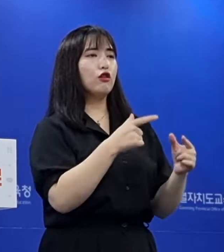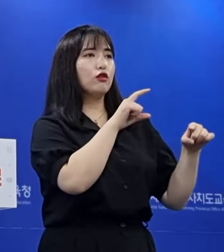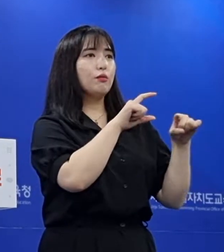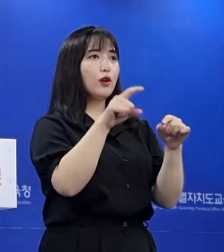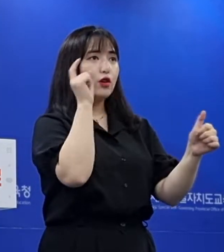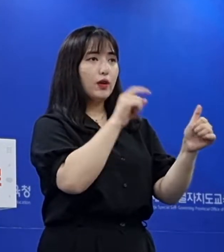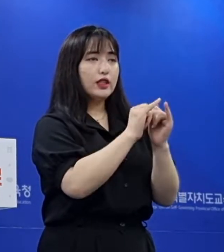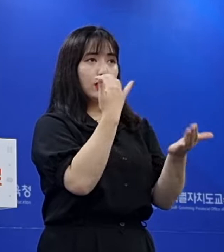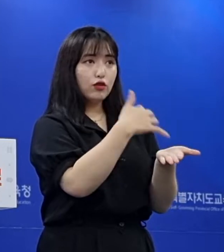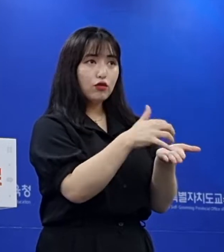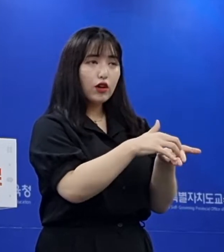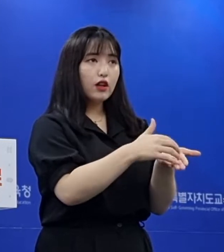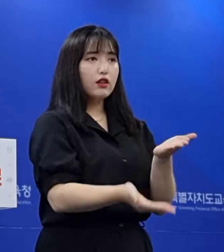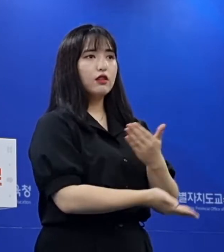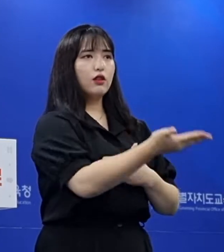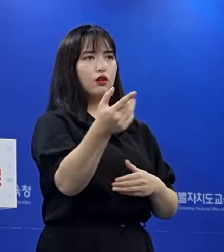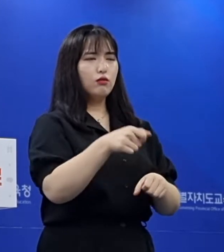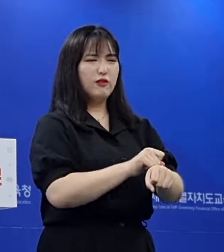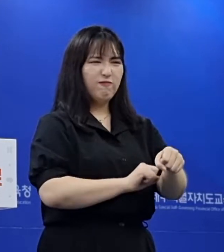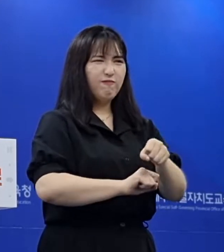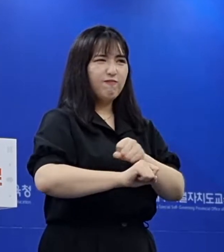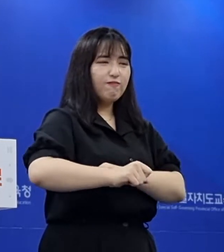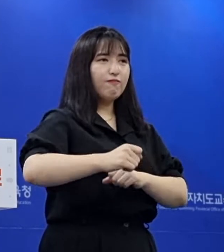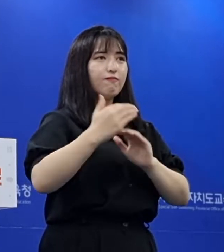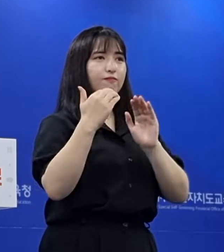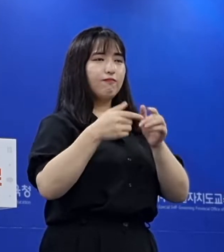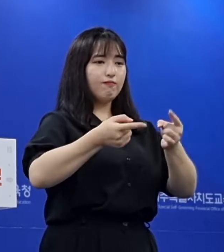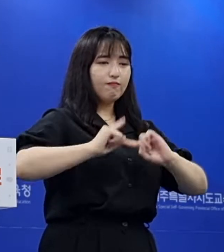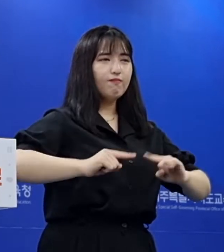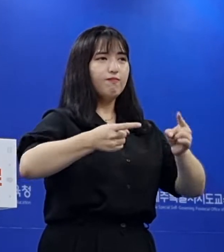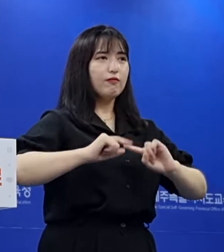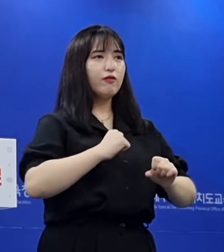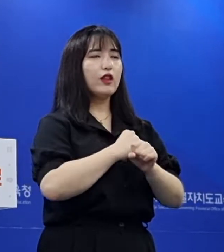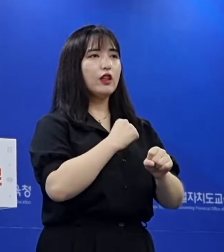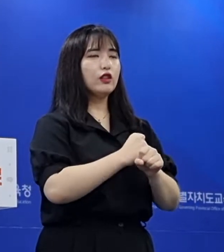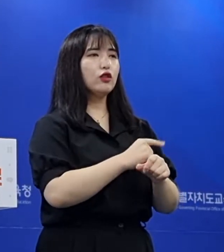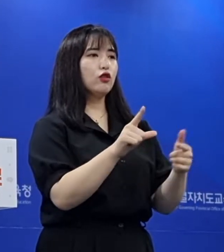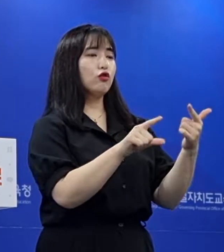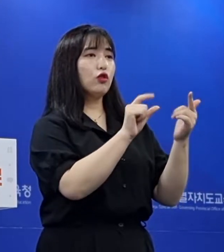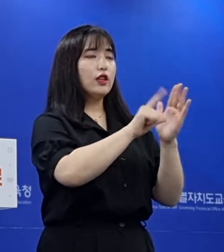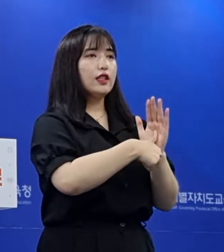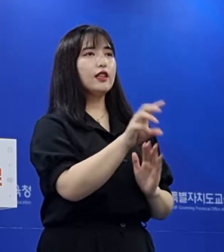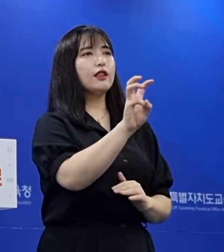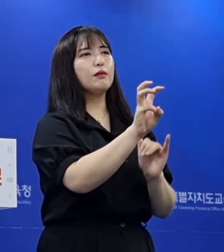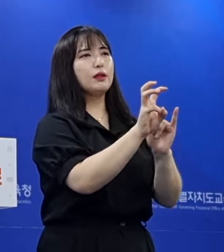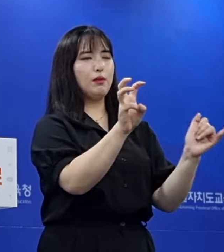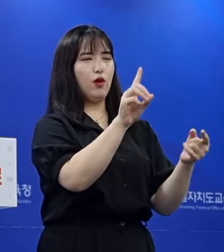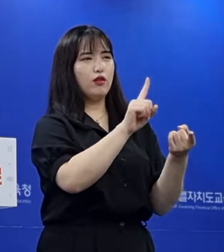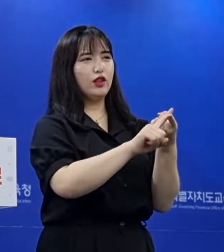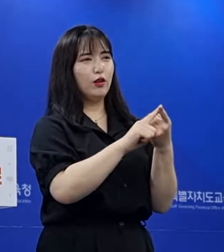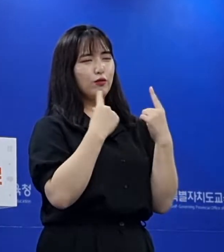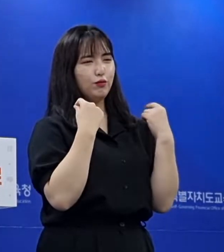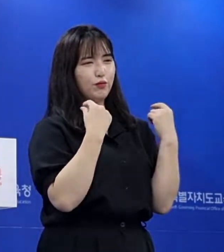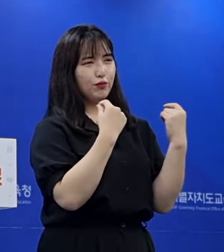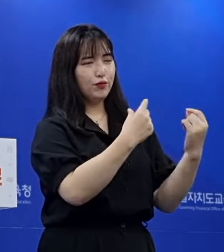확진자 수가 여러분의 적극적인 방역 참여로 6월에는 30명대를 유지하며